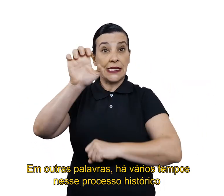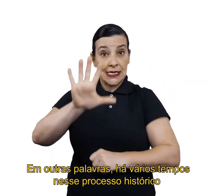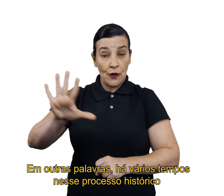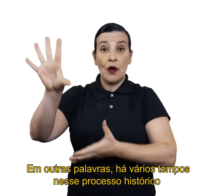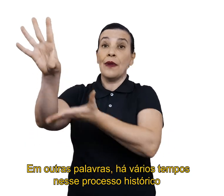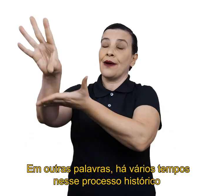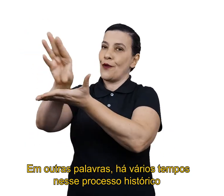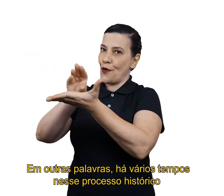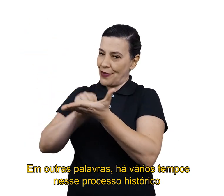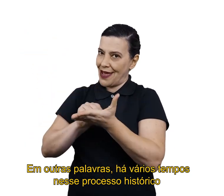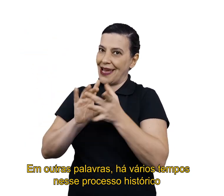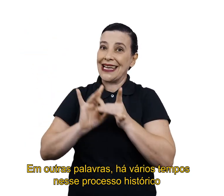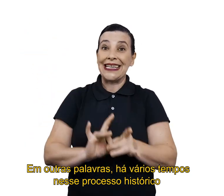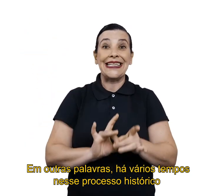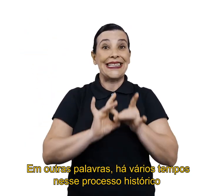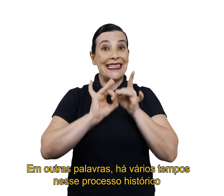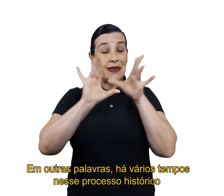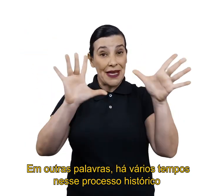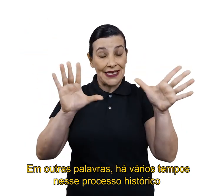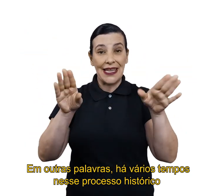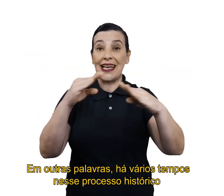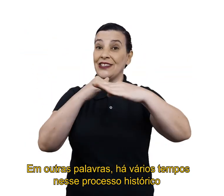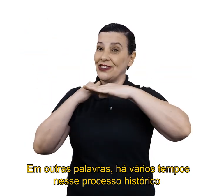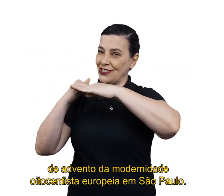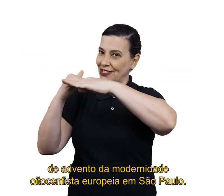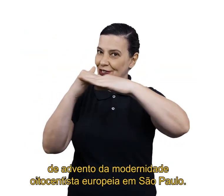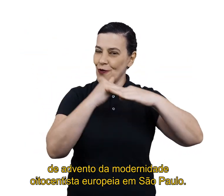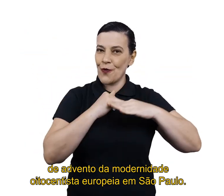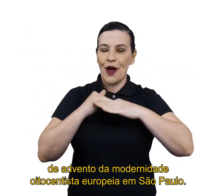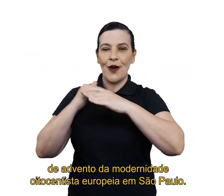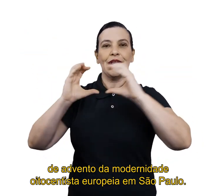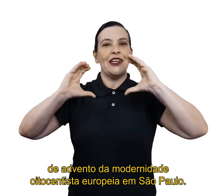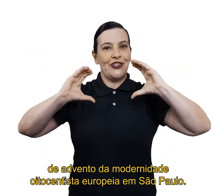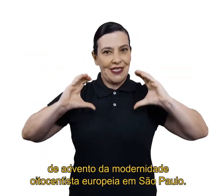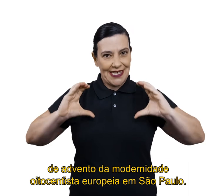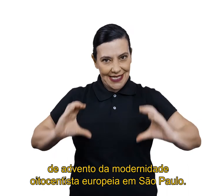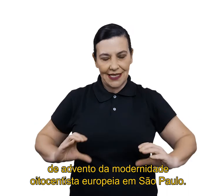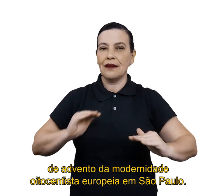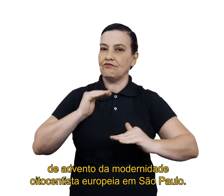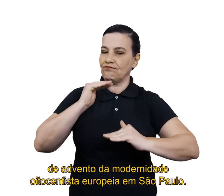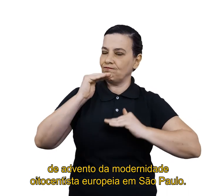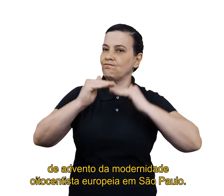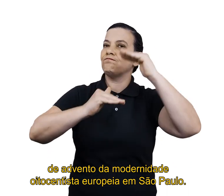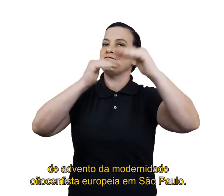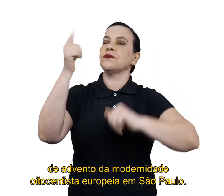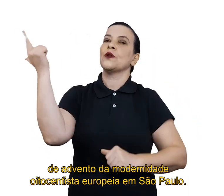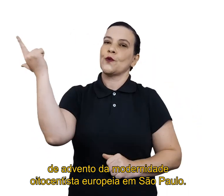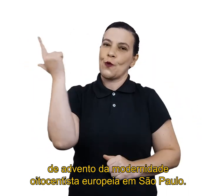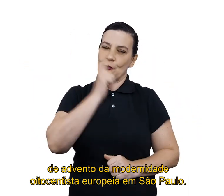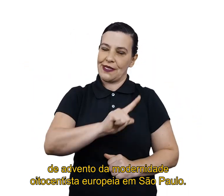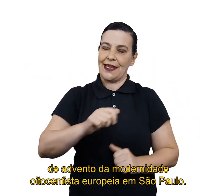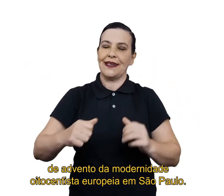vários tempos nesse processo histórico de advento da modernidade oitocentista